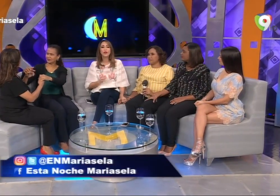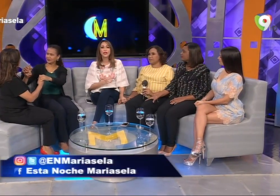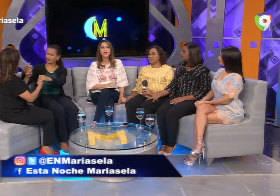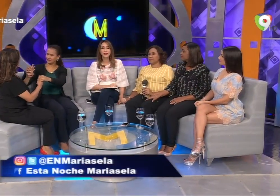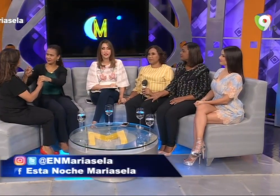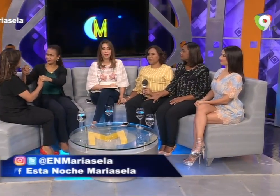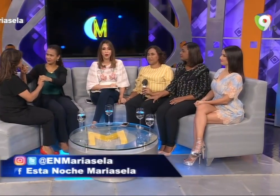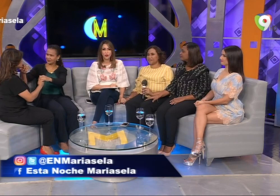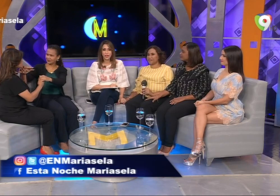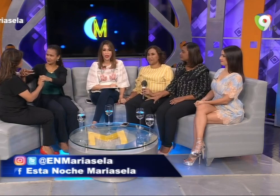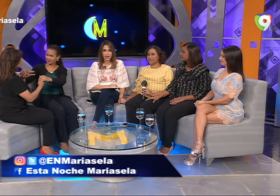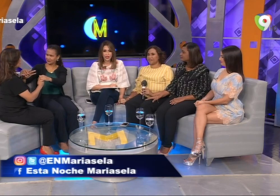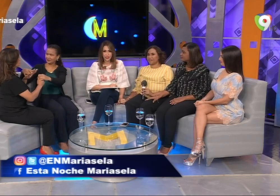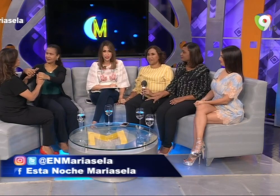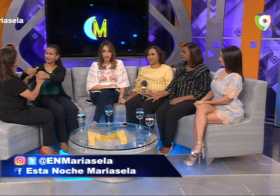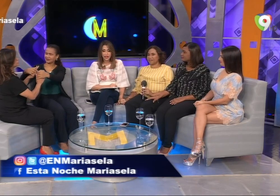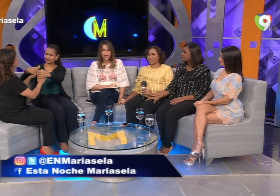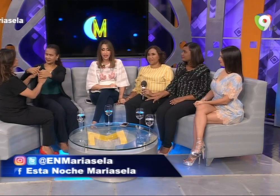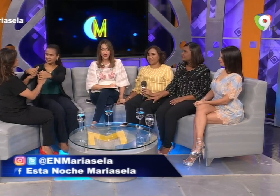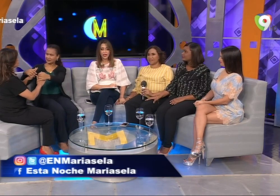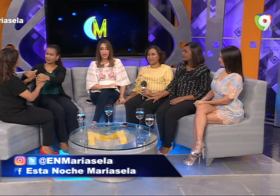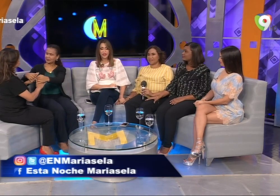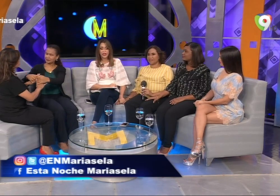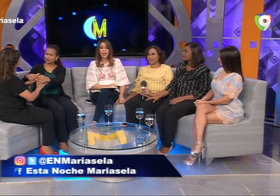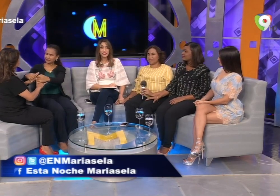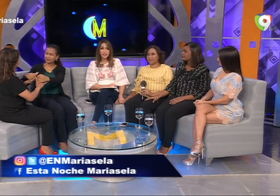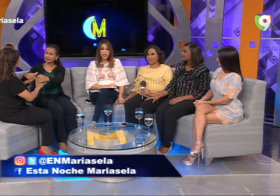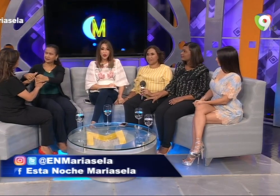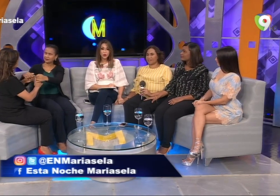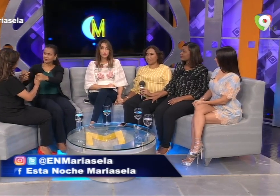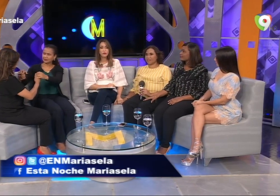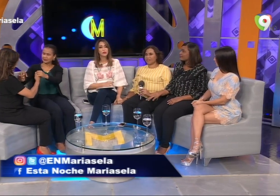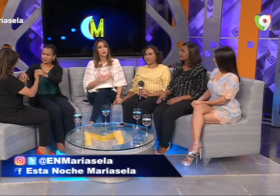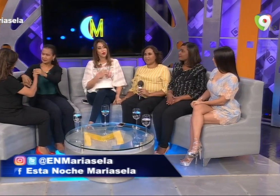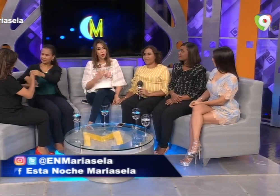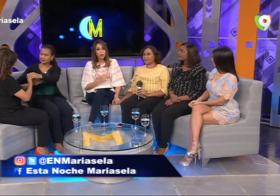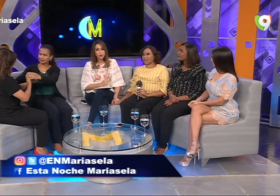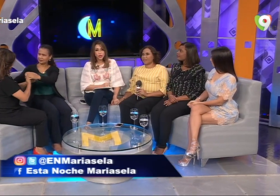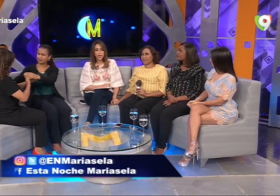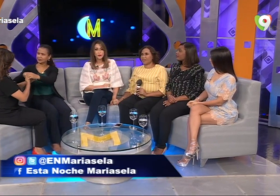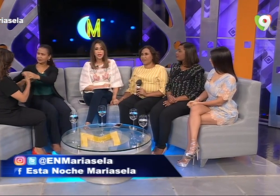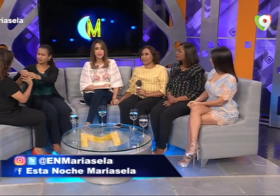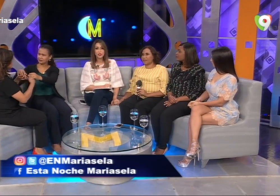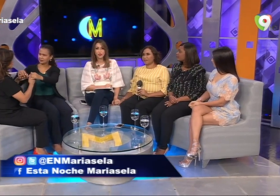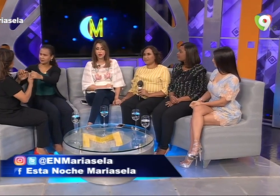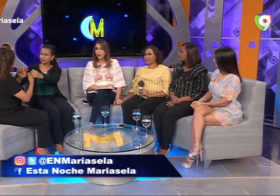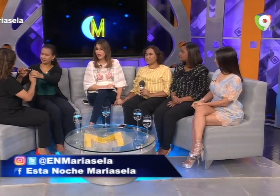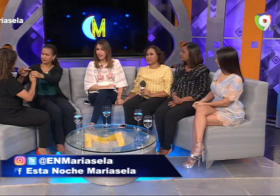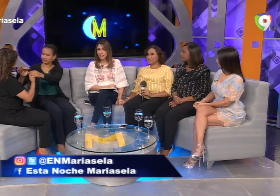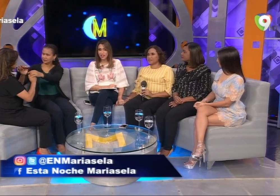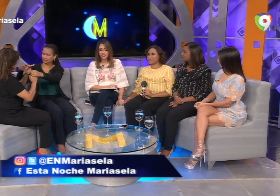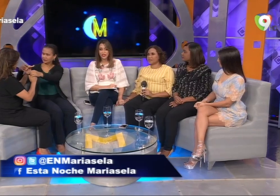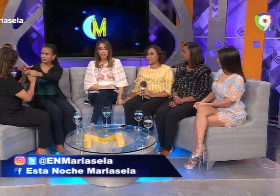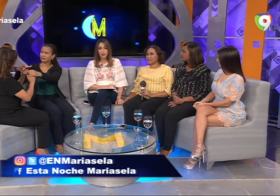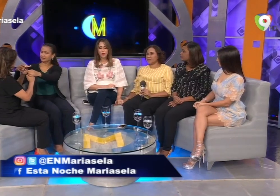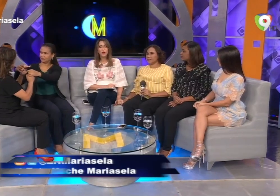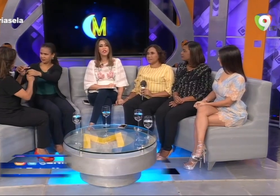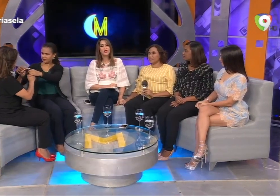mujeres extraordinarias que nacieron con muchas limitaciones. Una de ellas, como la